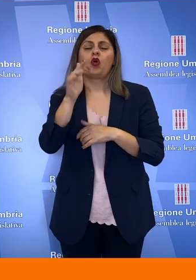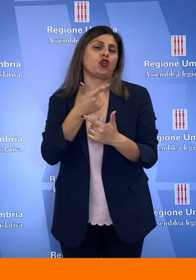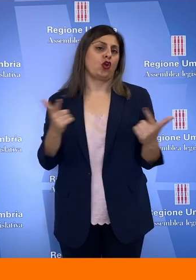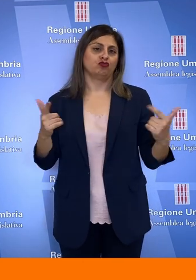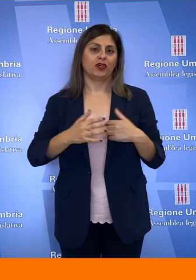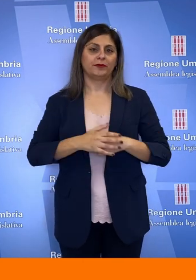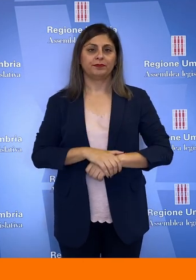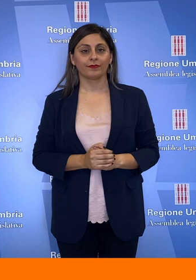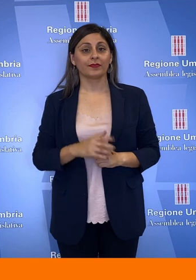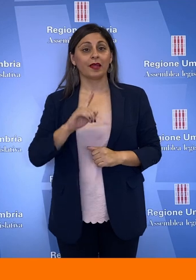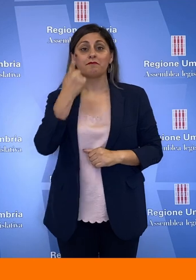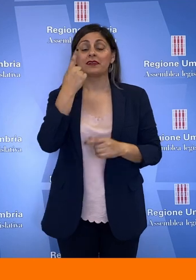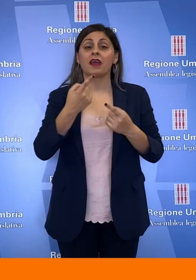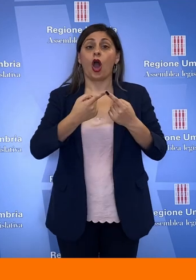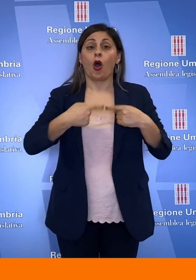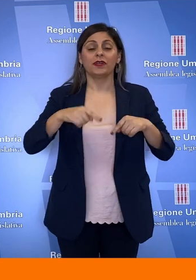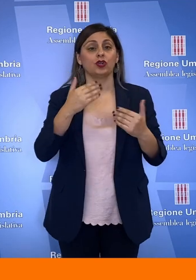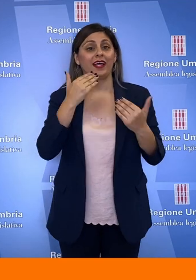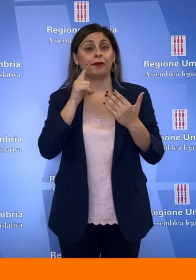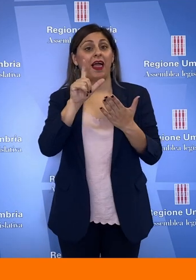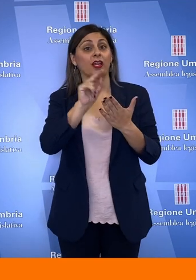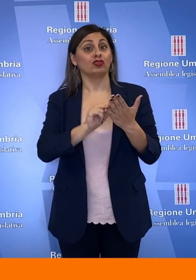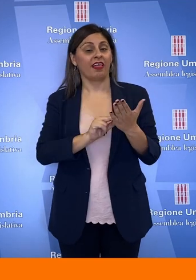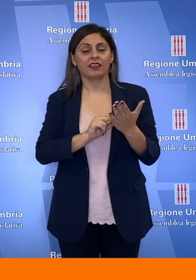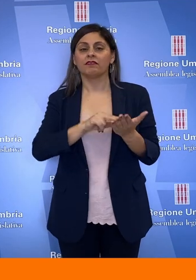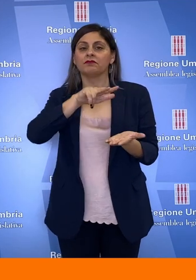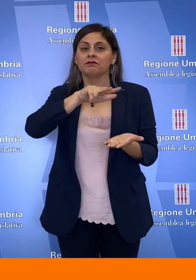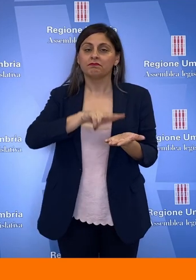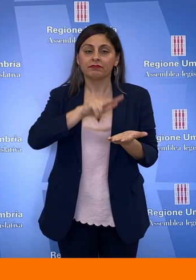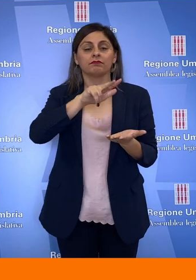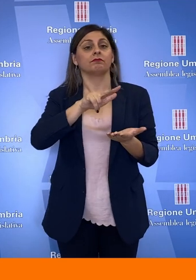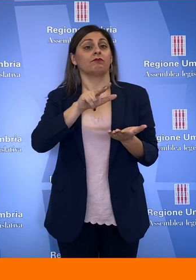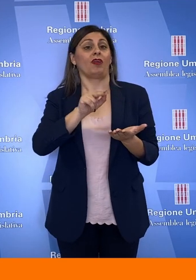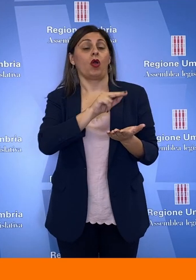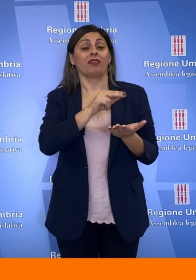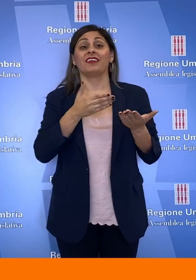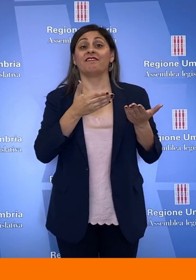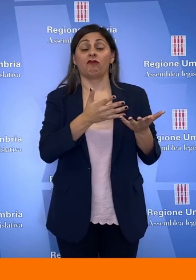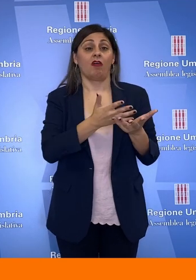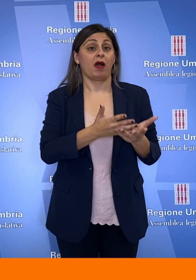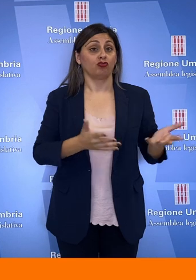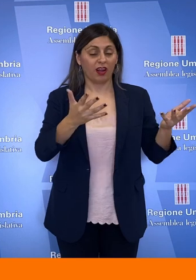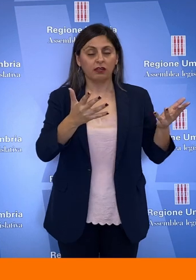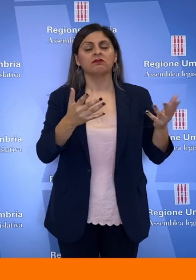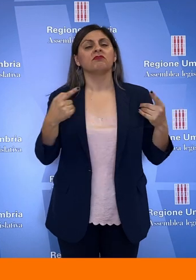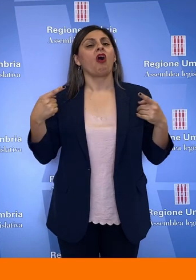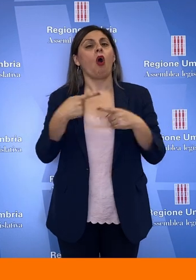La prima commissione dell'Assemblea legislativa ha approvato, con i voti a favore della maggioranza e quelli contrari dell